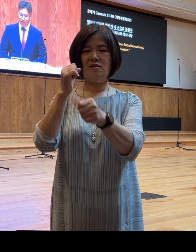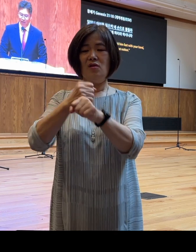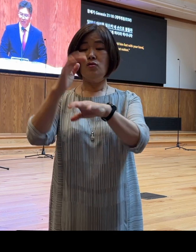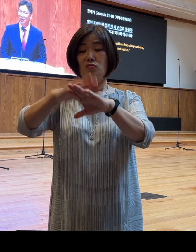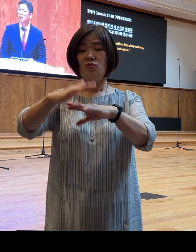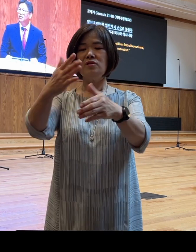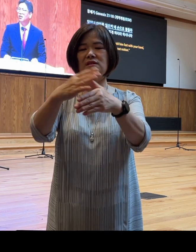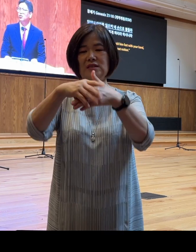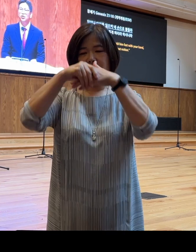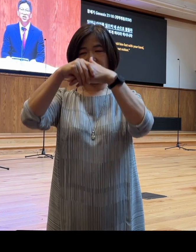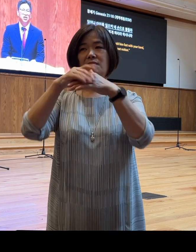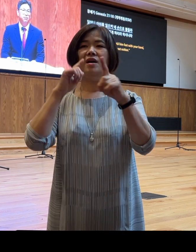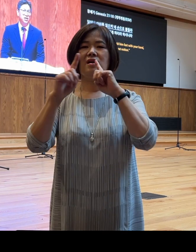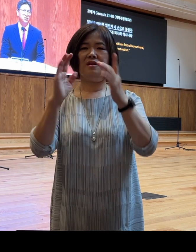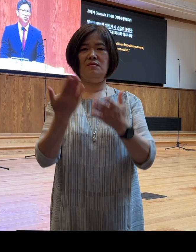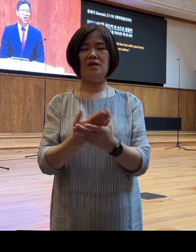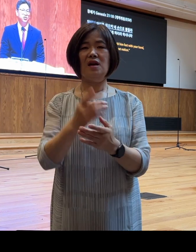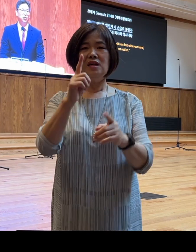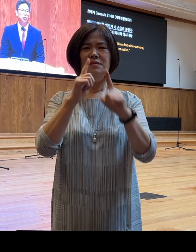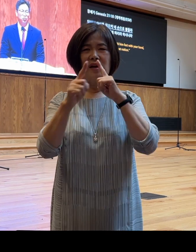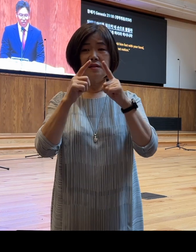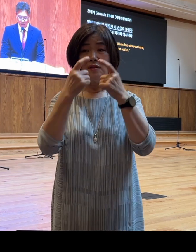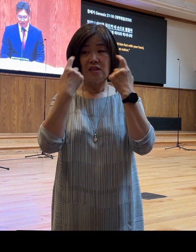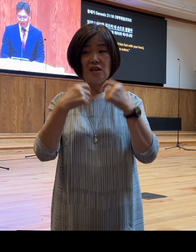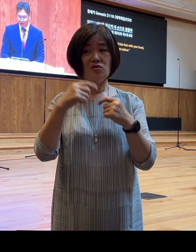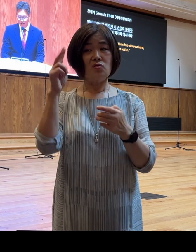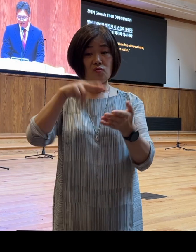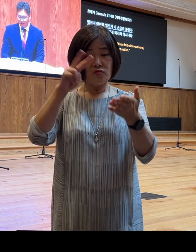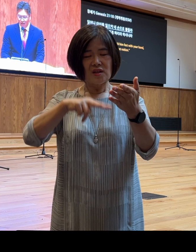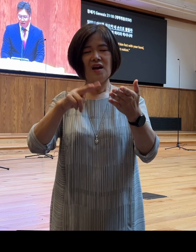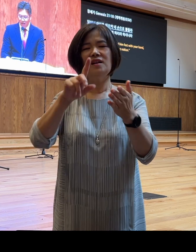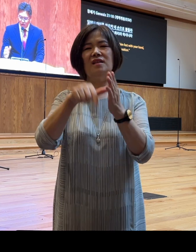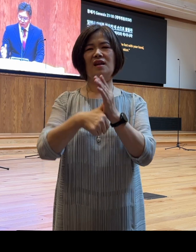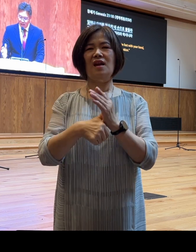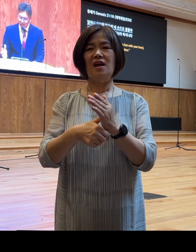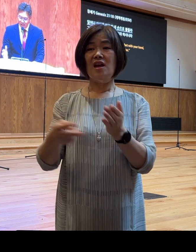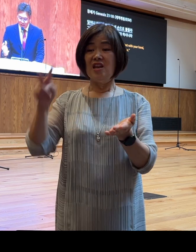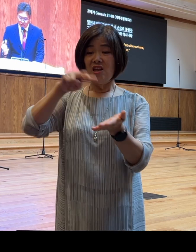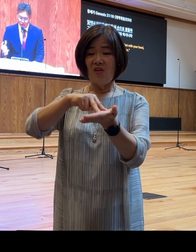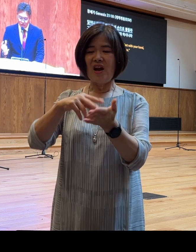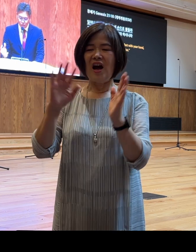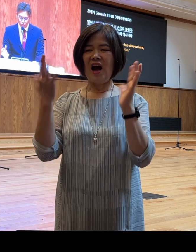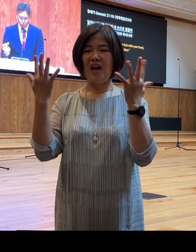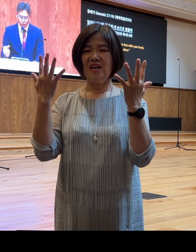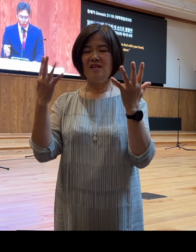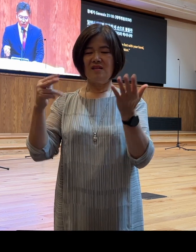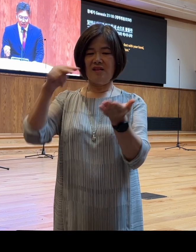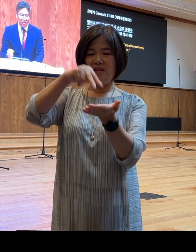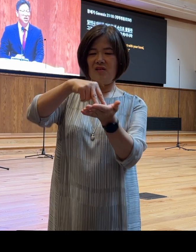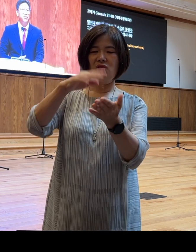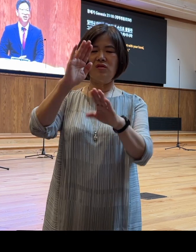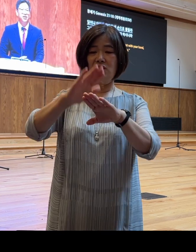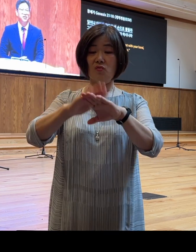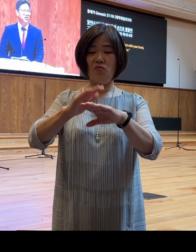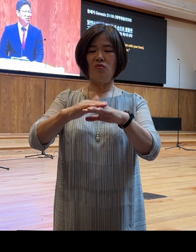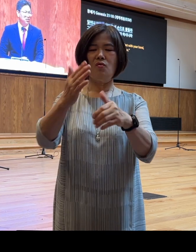저는 이 말씀을 개인적으로 묵상할 때에 일어나 아이를 일으켜 내 손으로 붙들라라는 이 말이 그냥 들리지